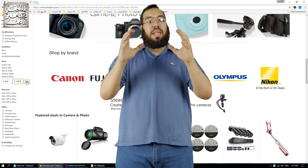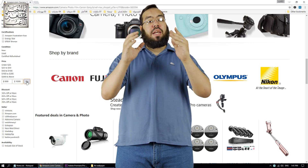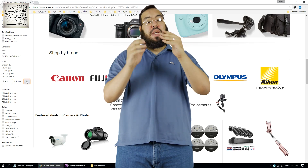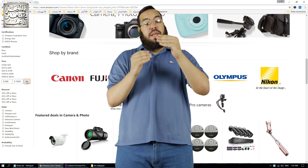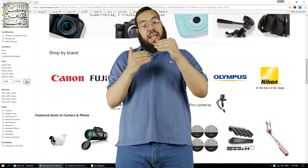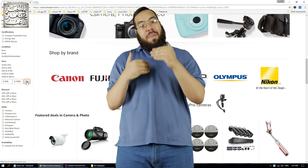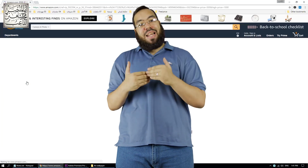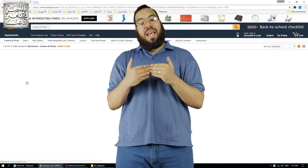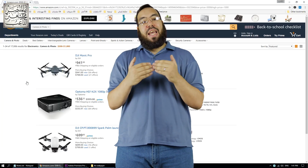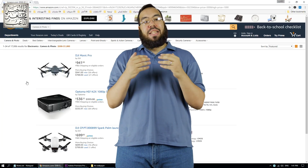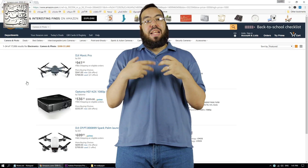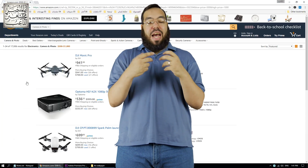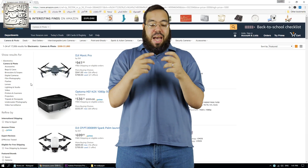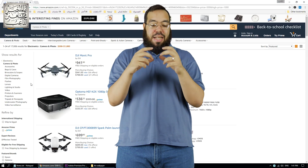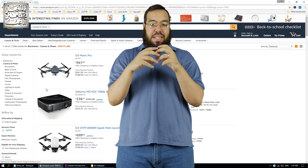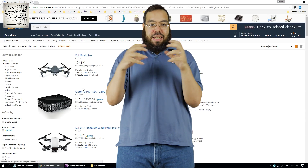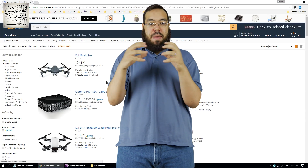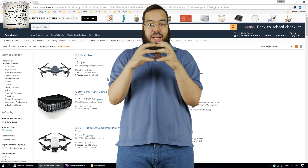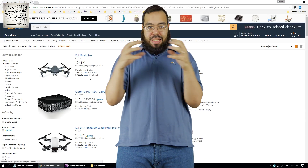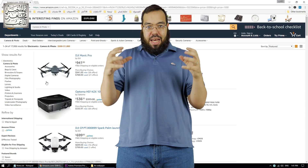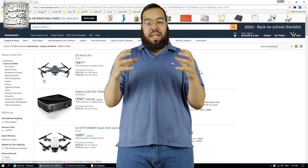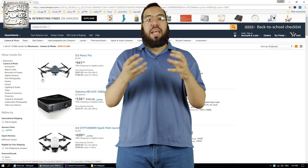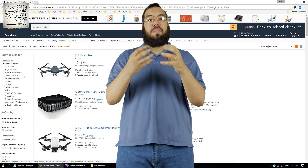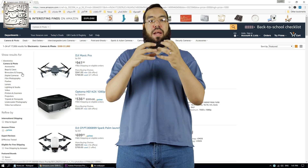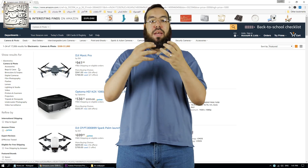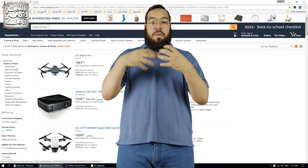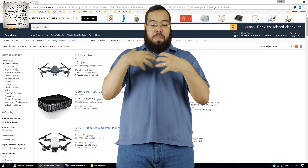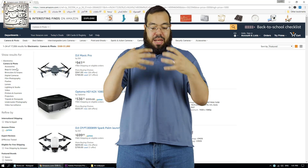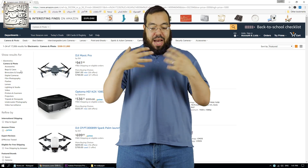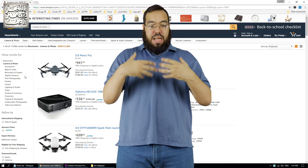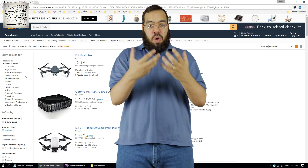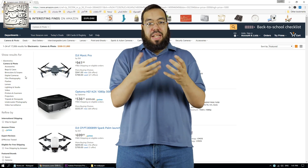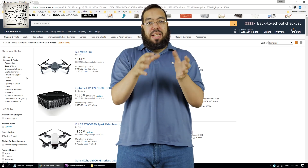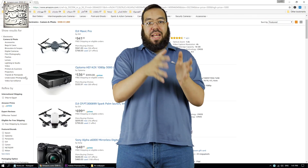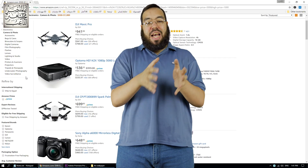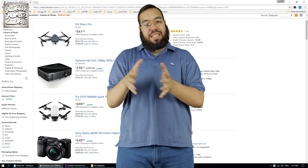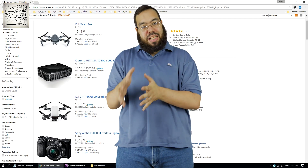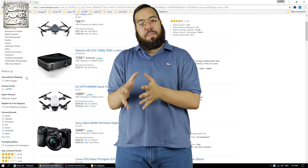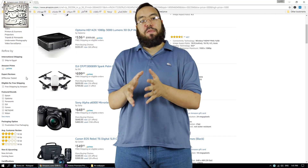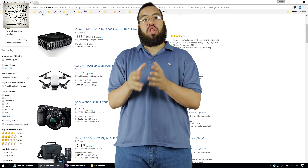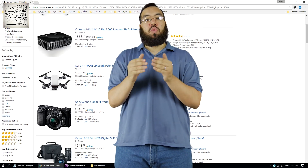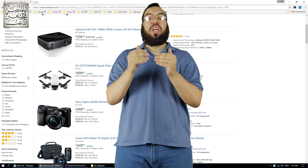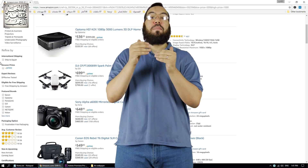فبالتالي ده معناه ان انا عايز سعر الكاميرا بالادوات اللي انا هستخدمها في التصوير